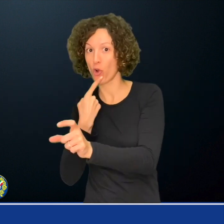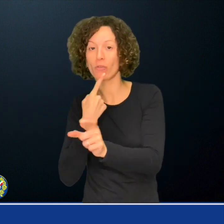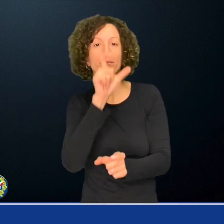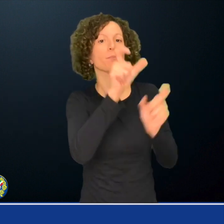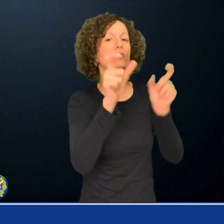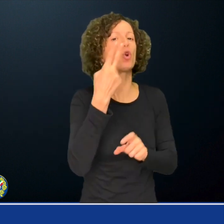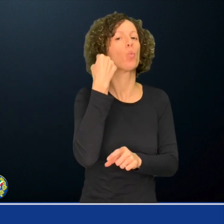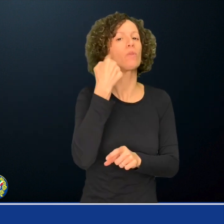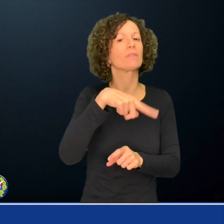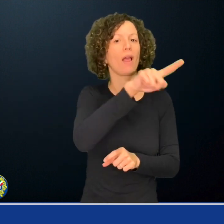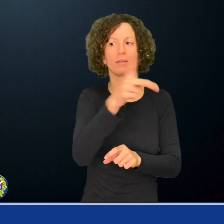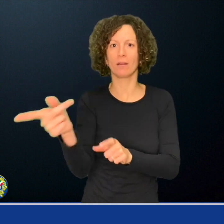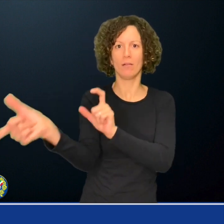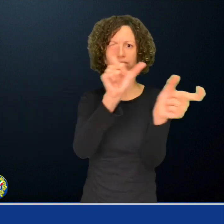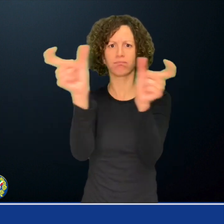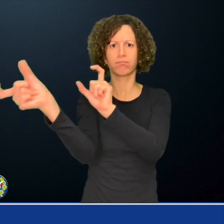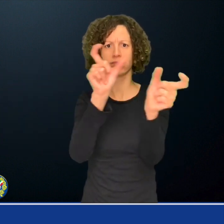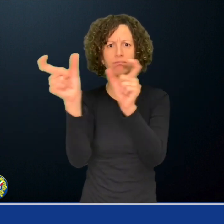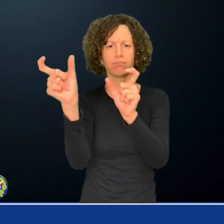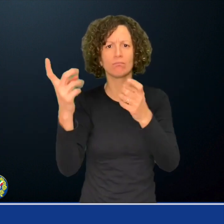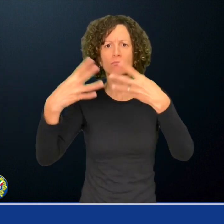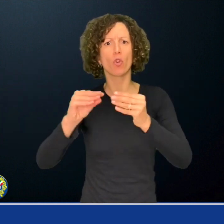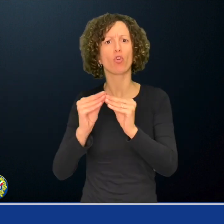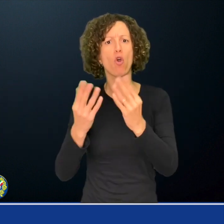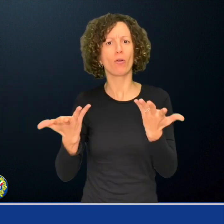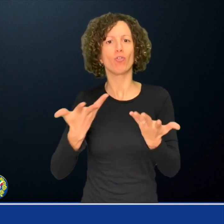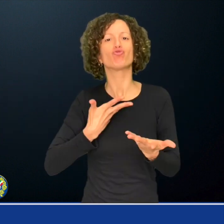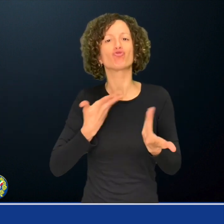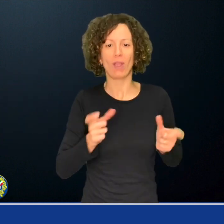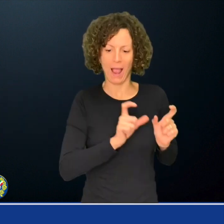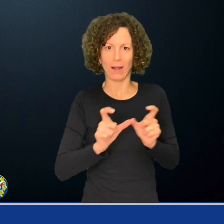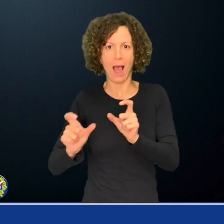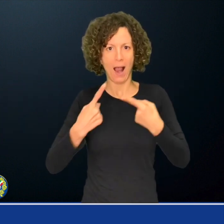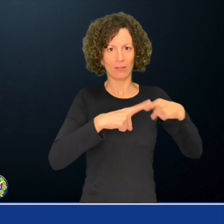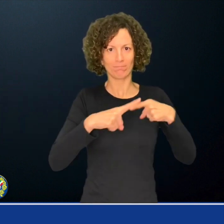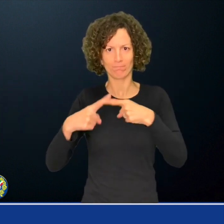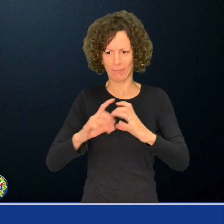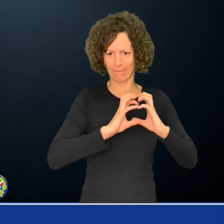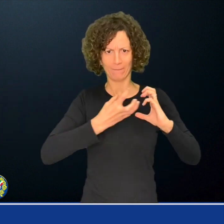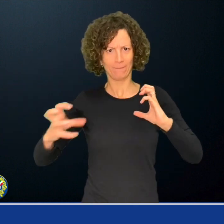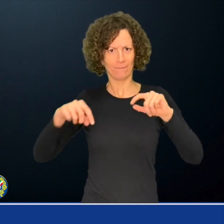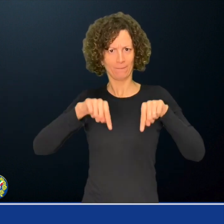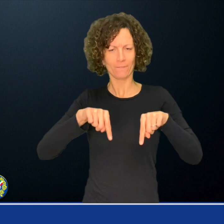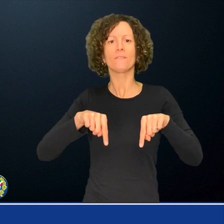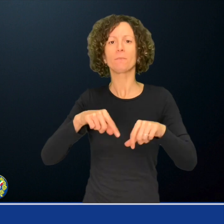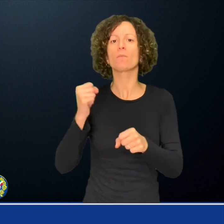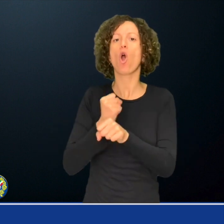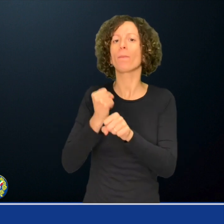grazie a una serie di canali e al lavoro degli operatori che prestano la loro voce permettendo alle persone sorde di